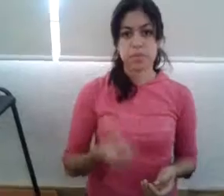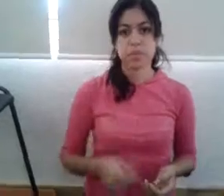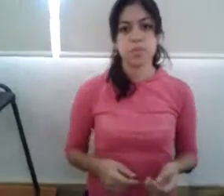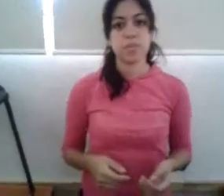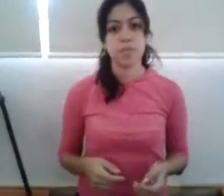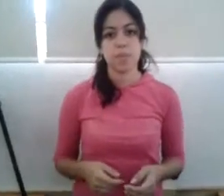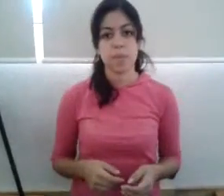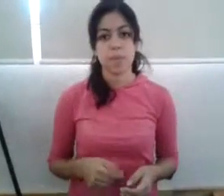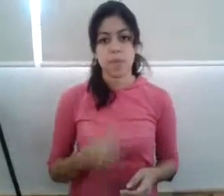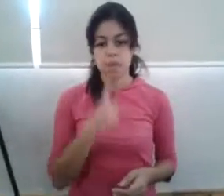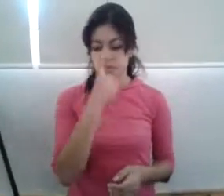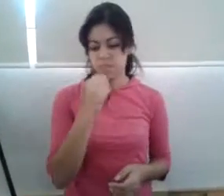zorro decir.